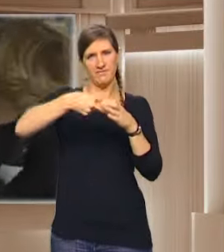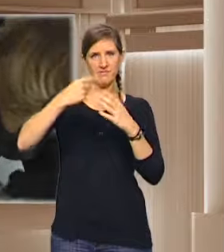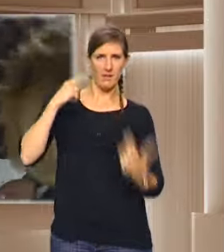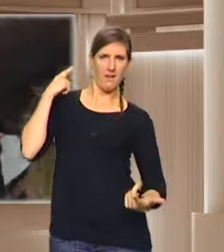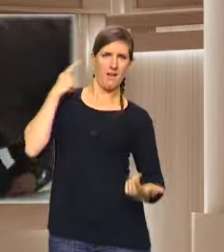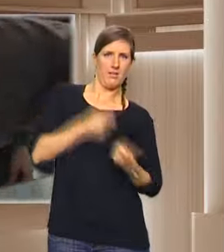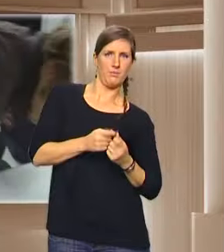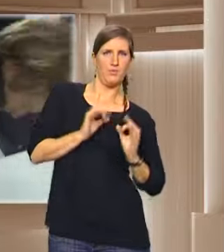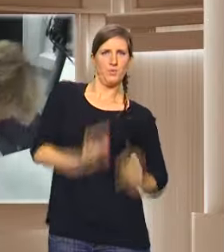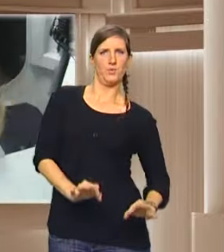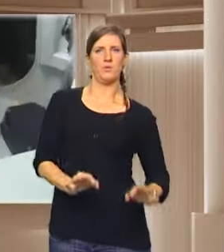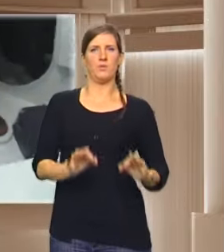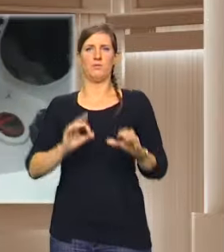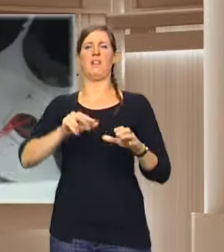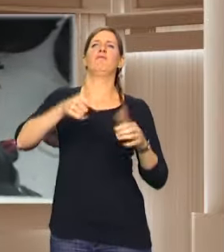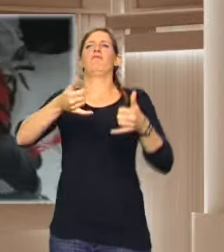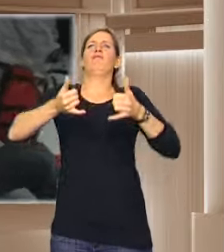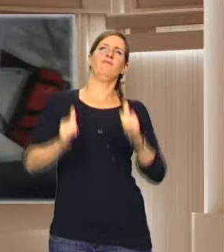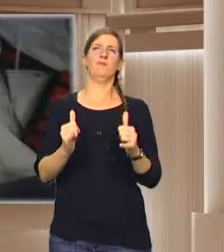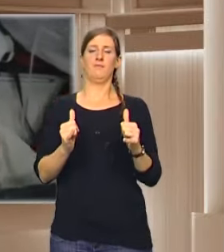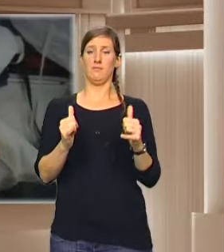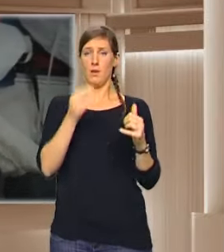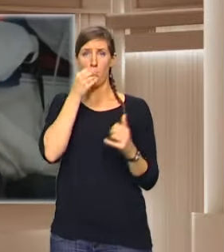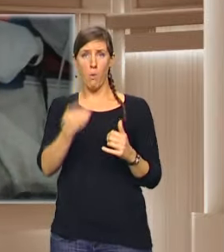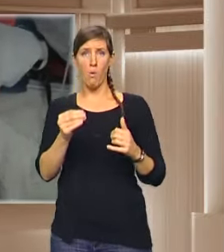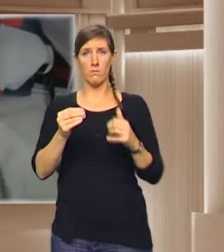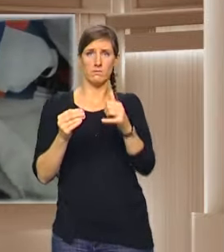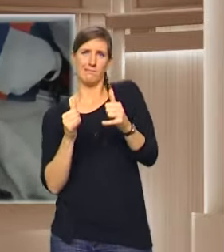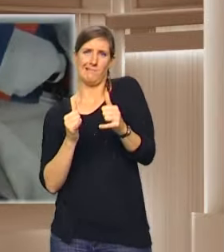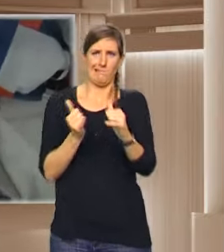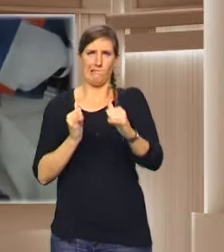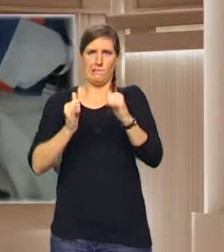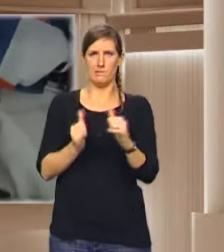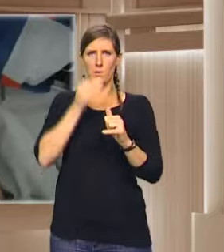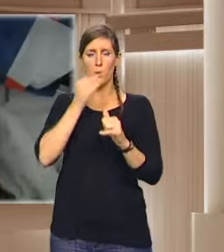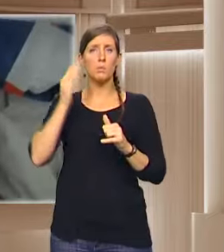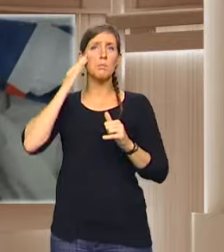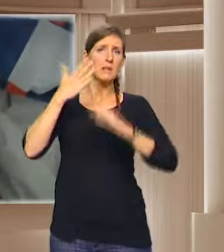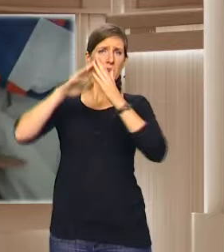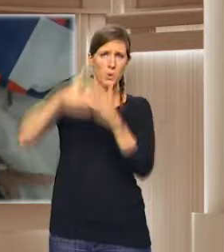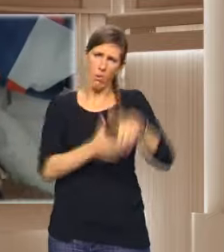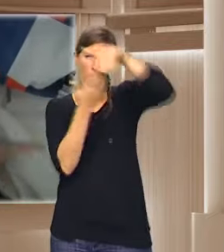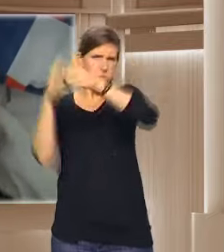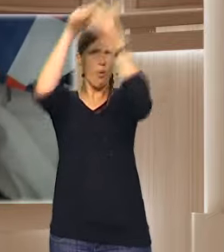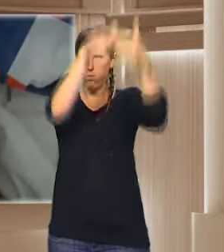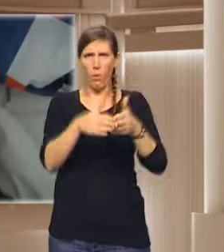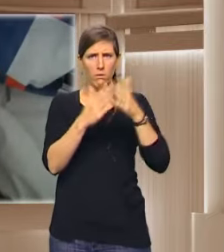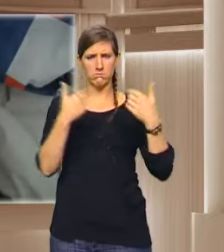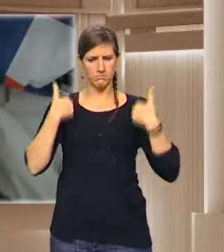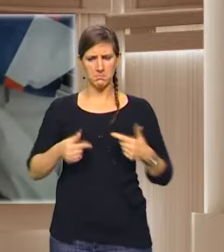Et donc je mets comme ça, hop ! Et là, en me calant, ça épouse les épaules et le bateau peut bouger dans tous les sens. On est toujours